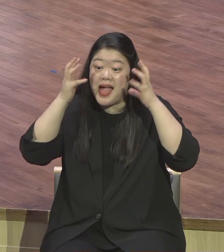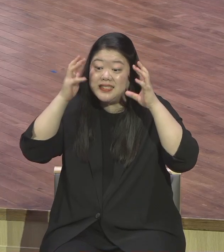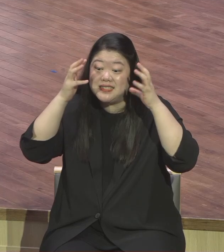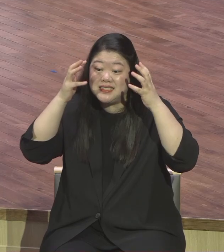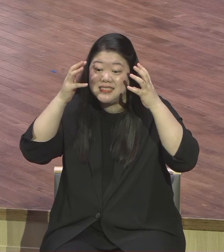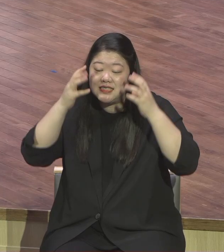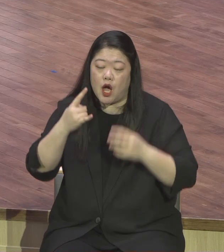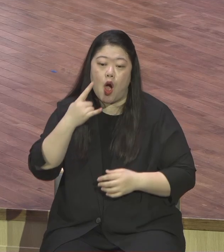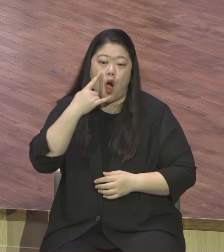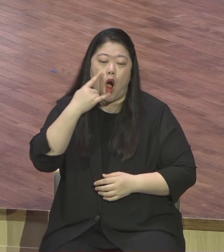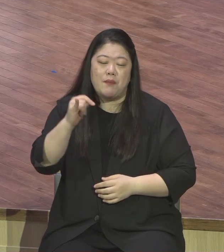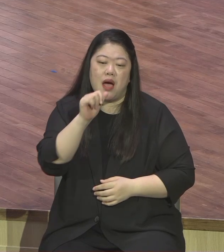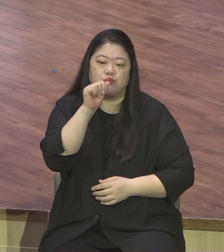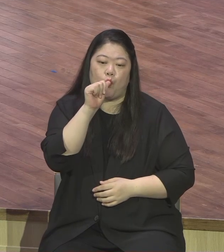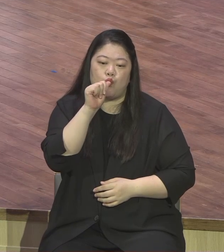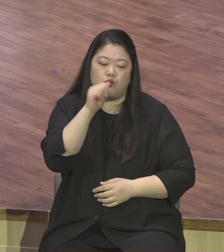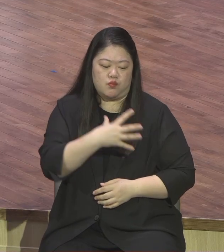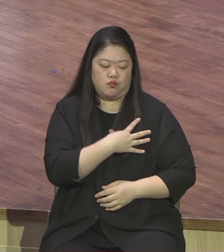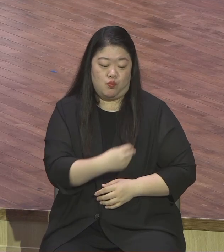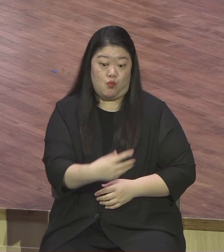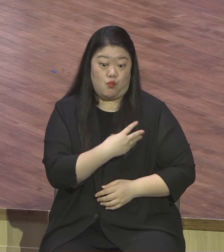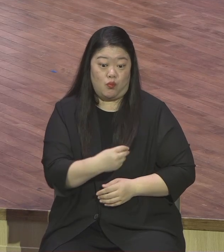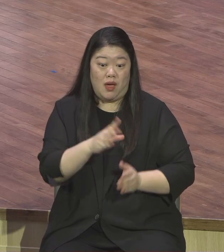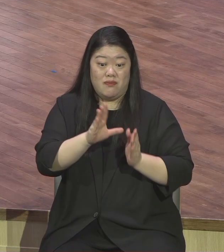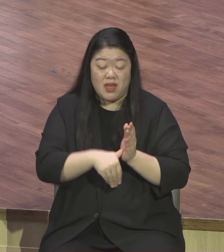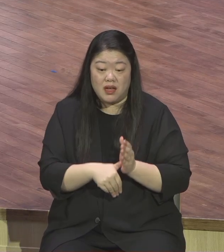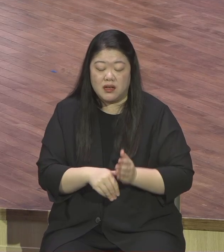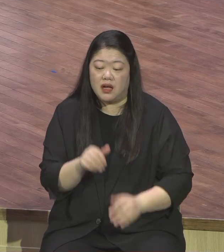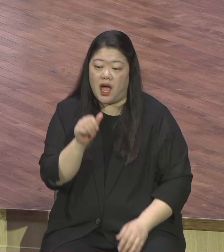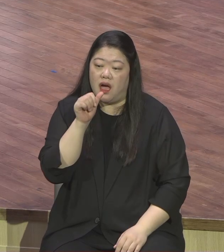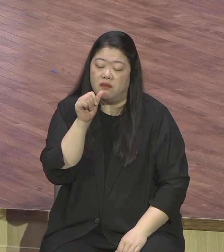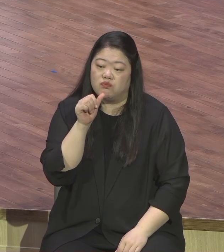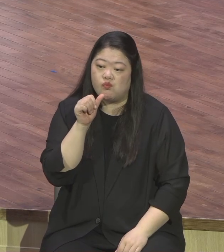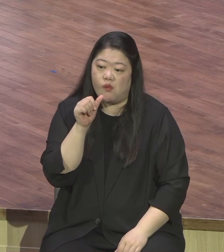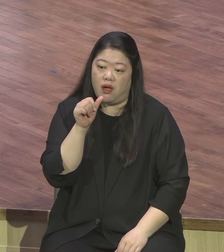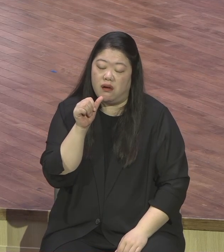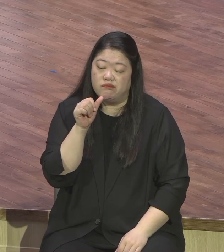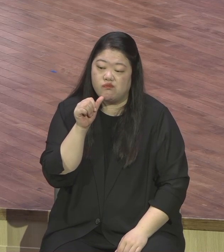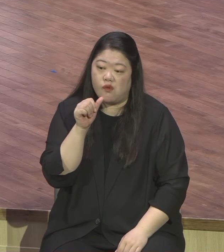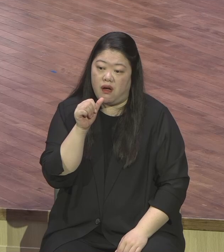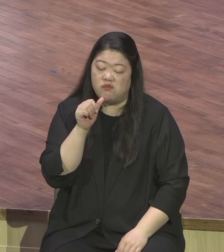젖을 빨 때 어떻게 빨아요? 심껏 빨아요 힘껏 하면서 빨아요